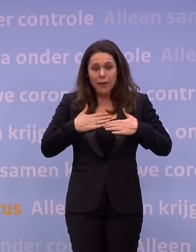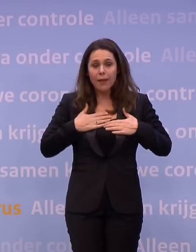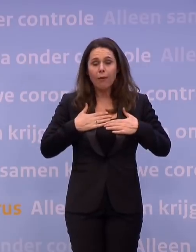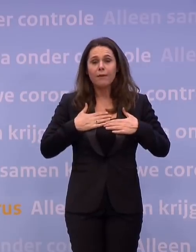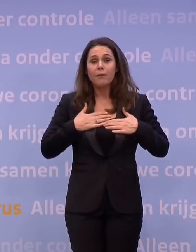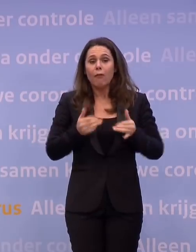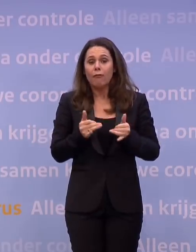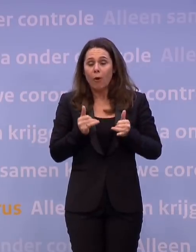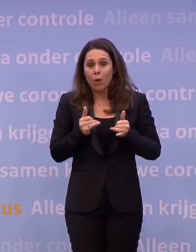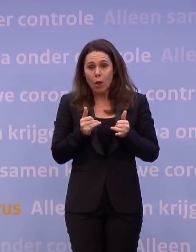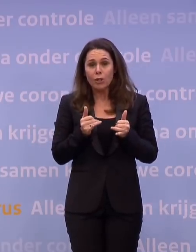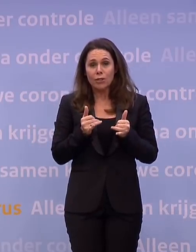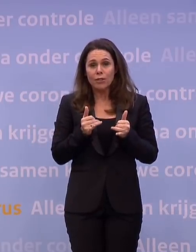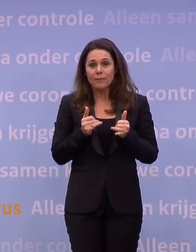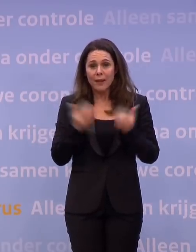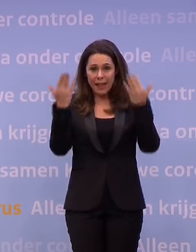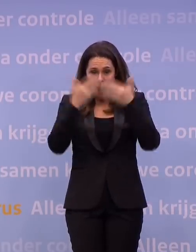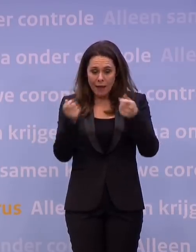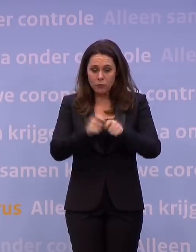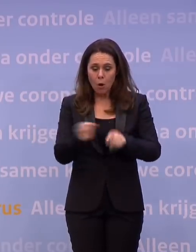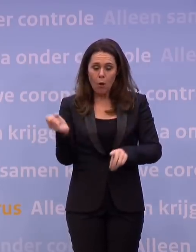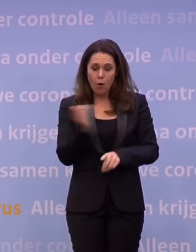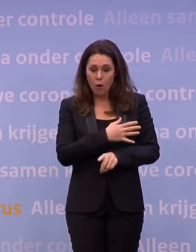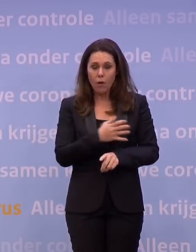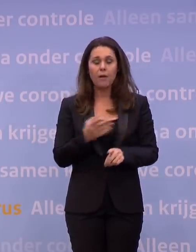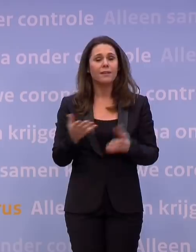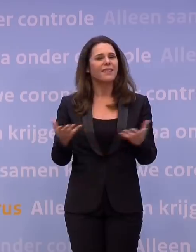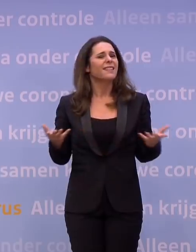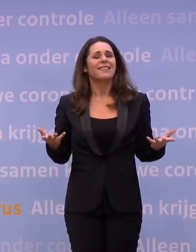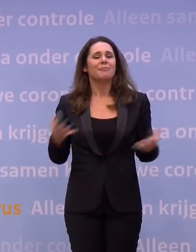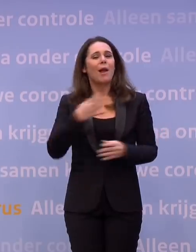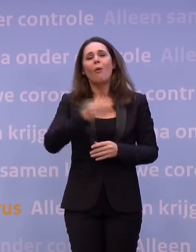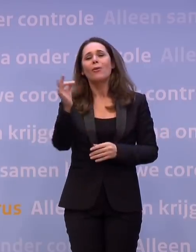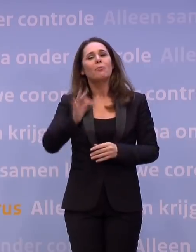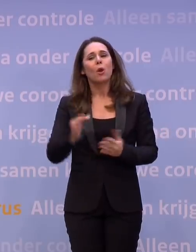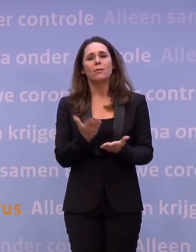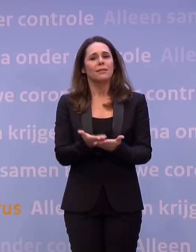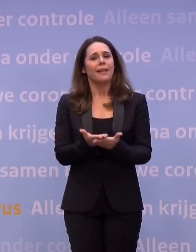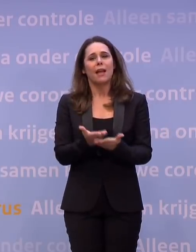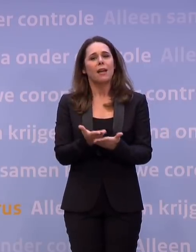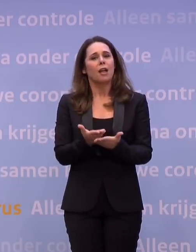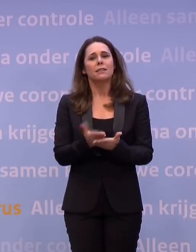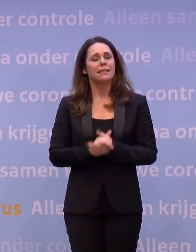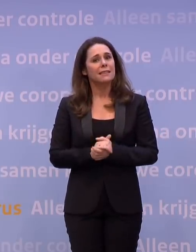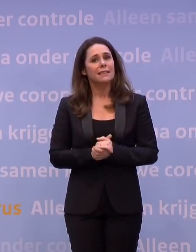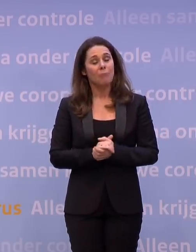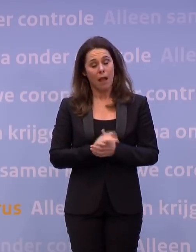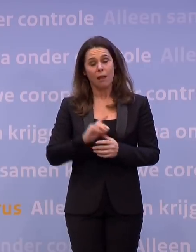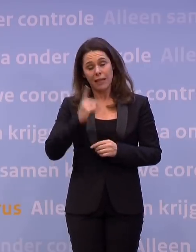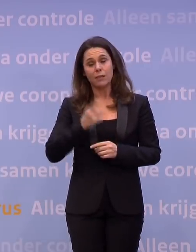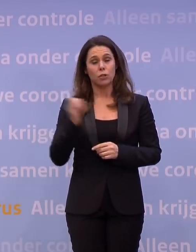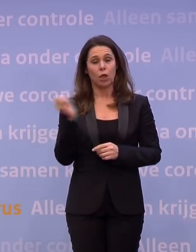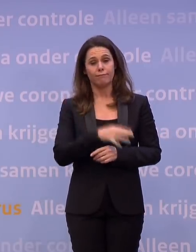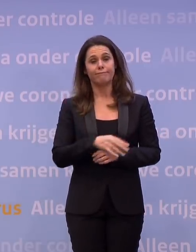liefst dan wel die avondklok in de vuilnisbak, maar ook daar kun je geen 100 procent garantie op geven, maar het is wel de eerste waar je dan vanaf zou willen.